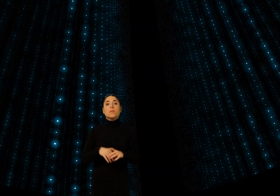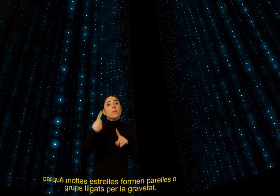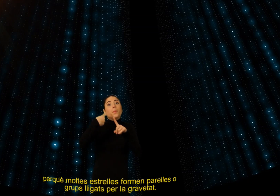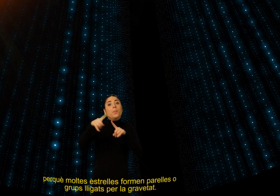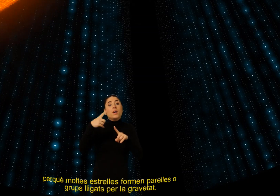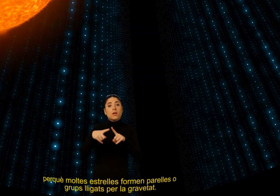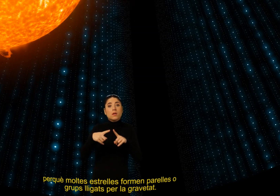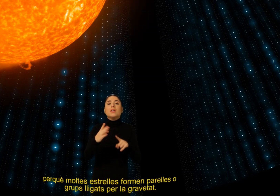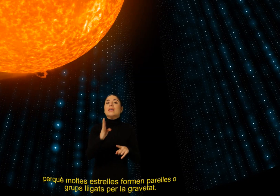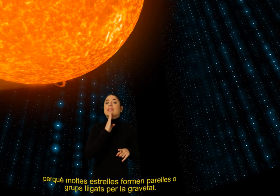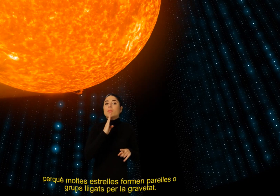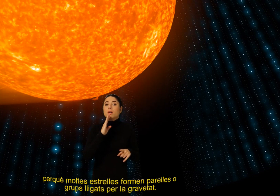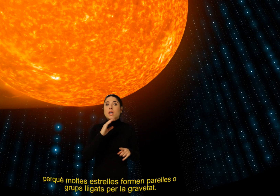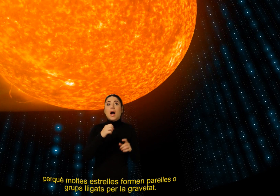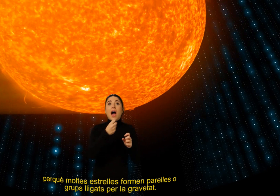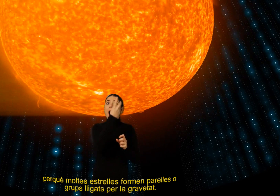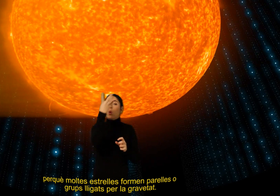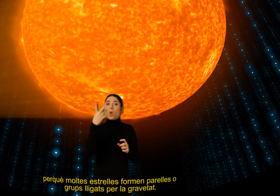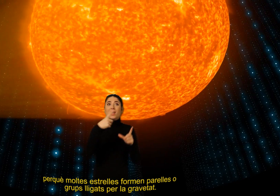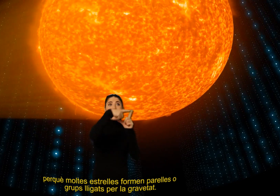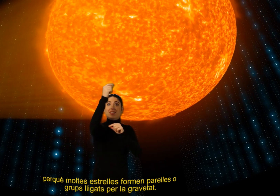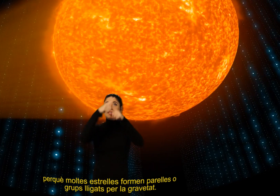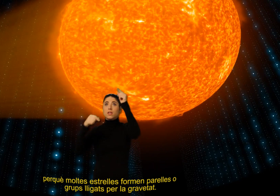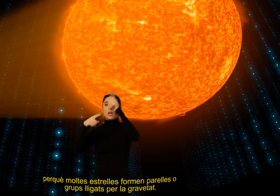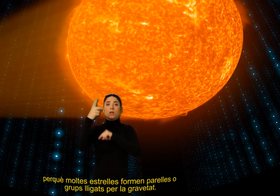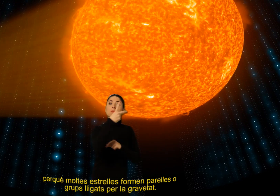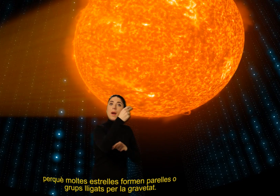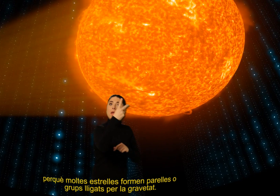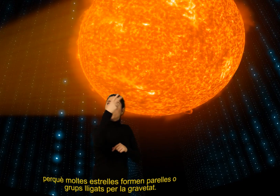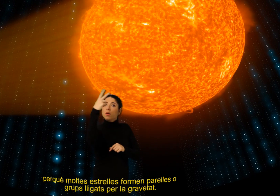Perquè moltes estrelles formen parelles o grups lligats per la gravetat.